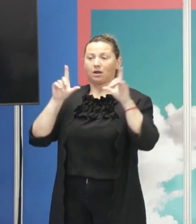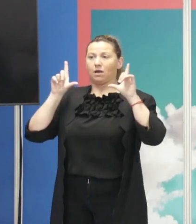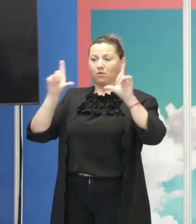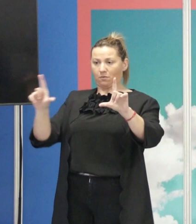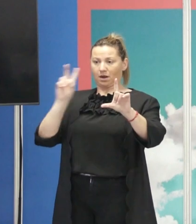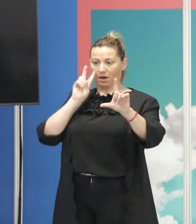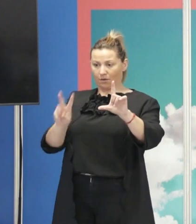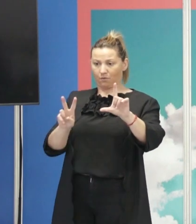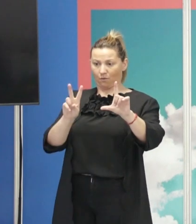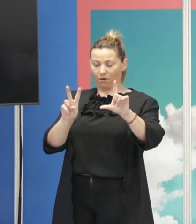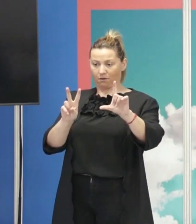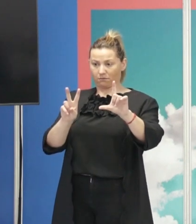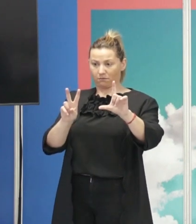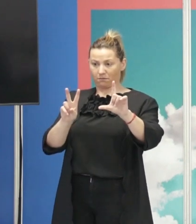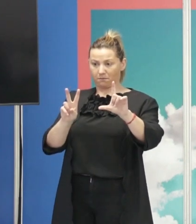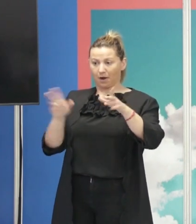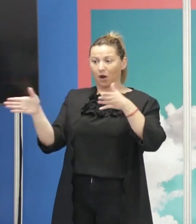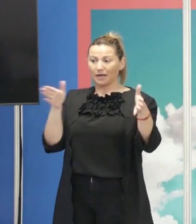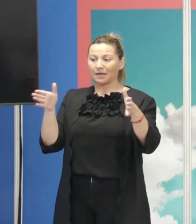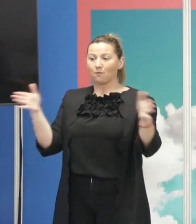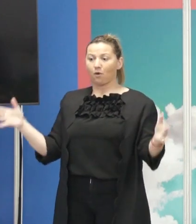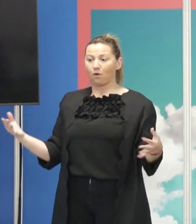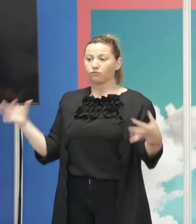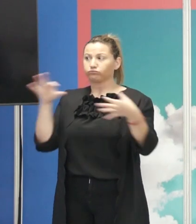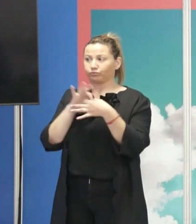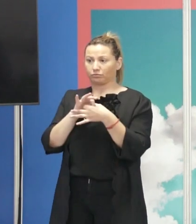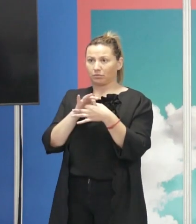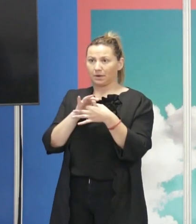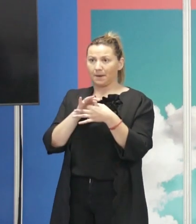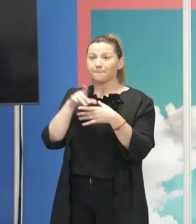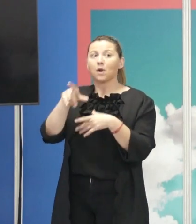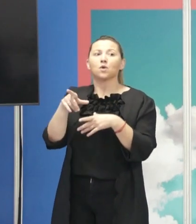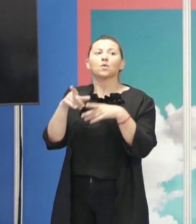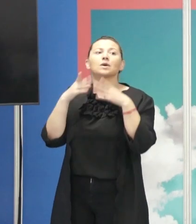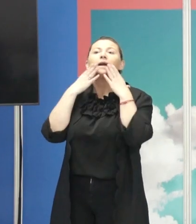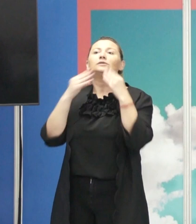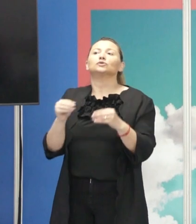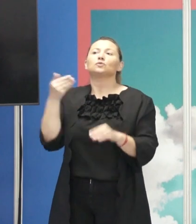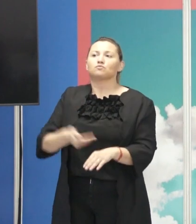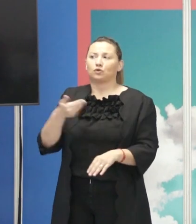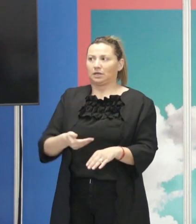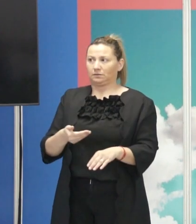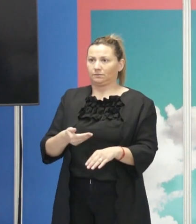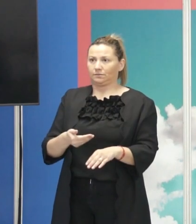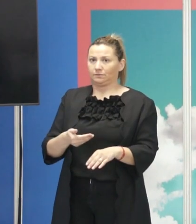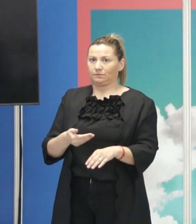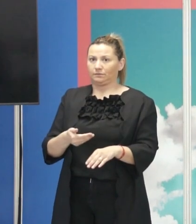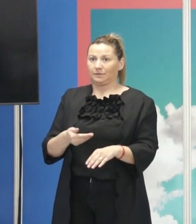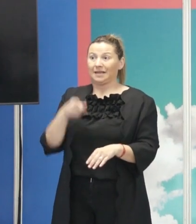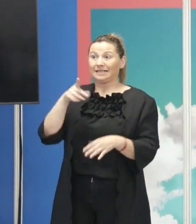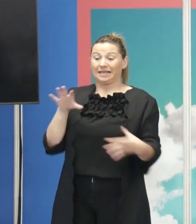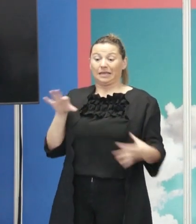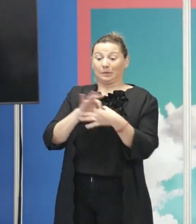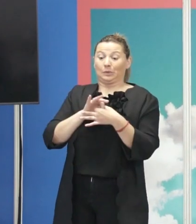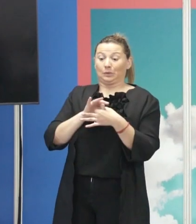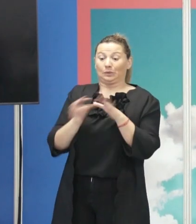ahora mismo, coincide en el tiempo con un evento que puede ser importante en la historia de la humanidad. Ese es el vínculo que